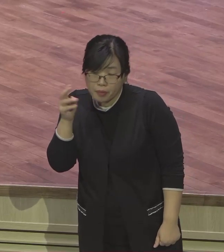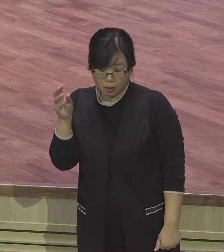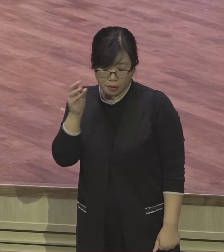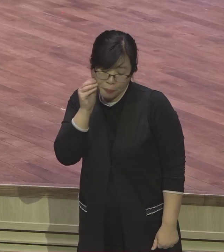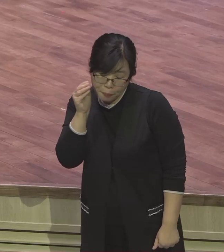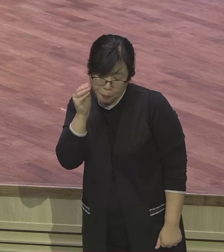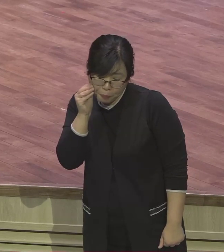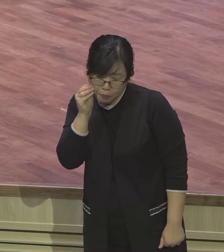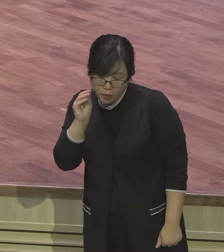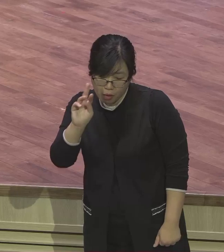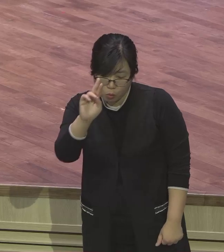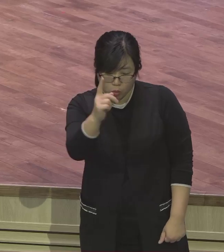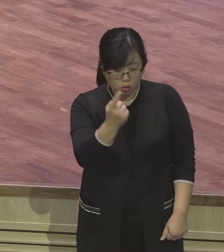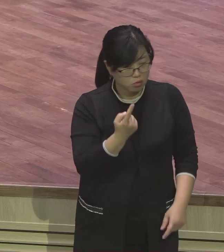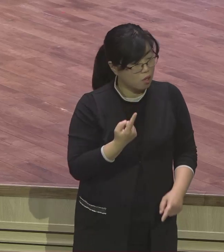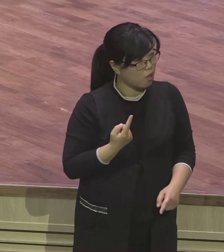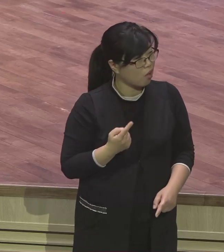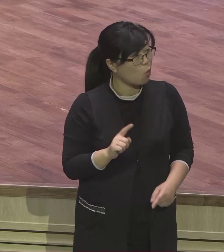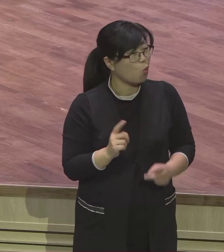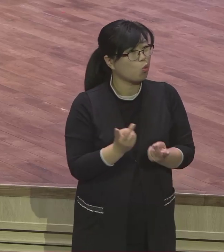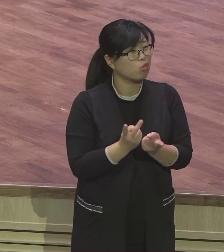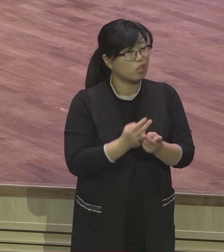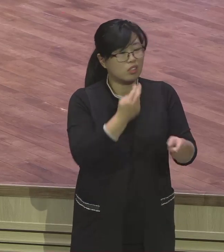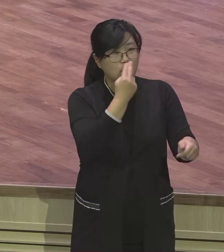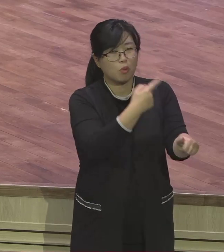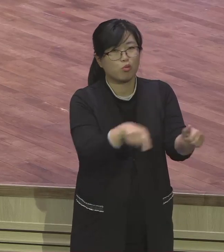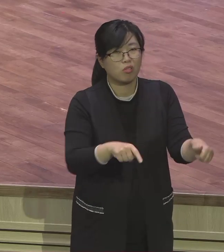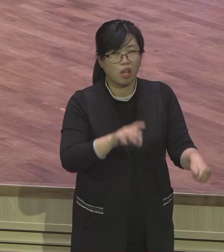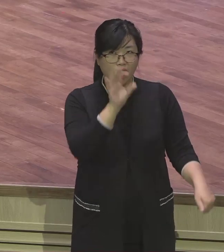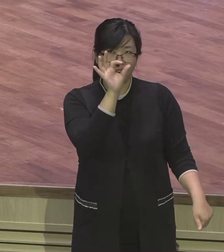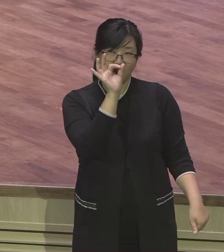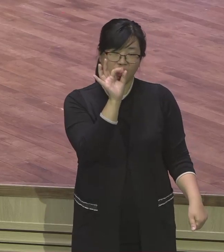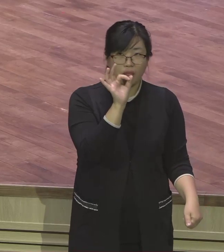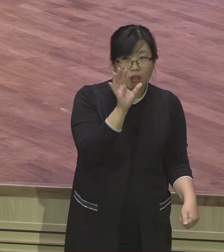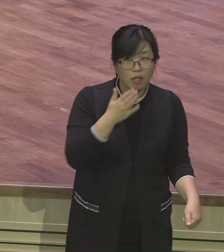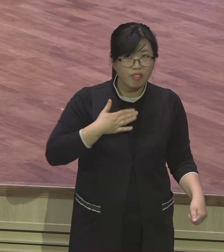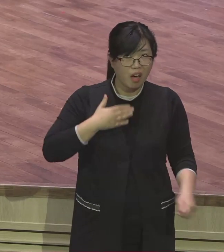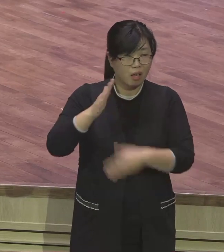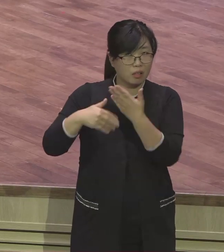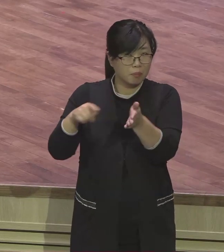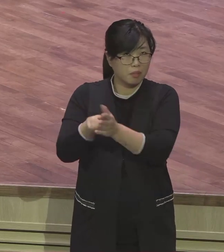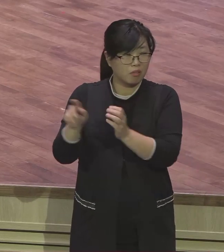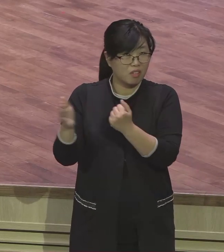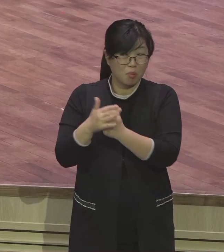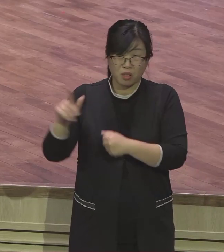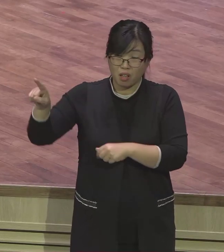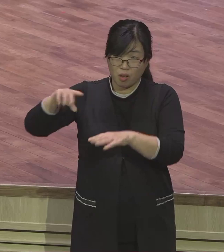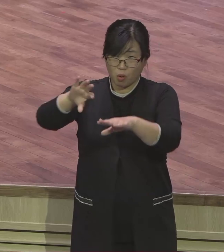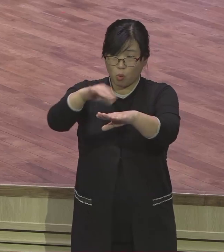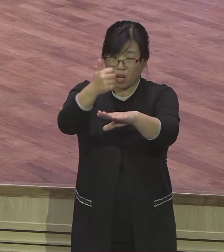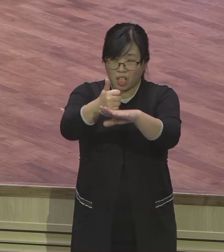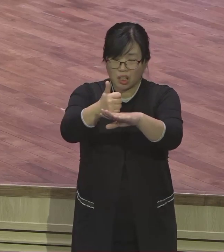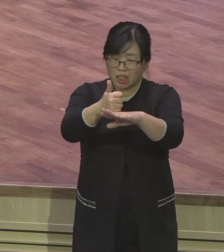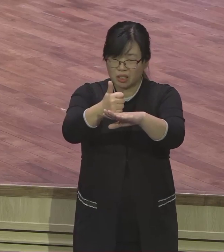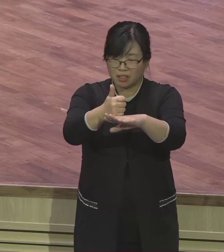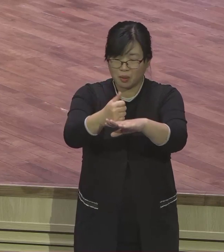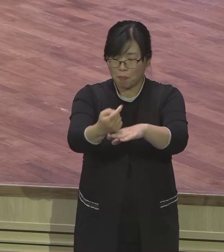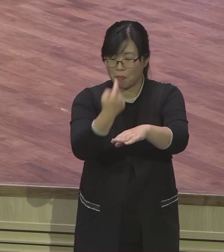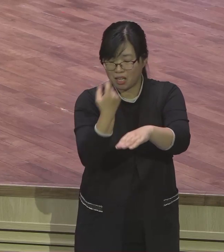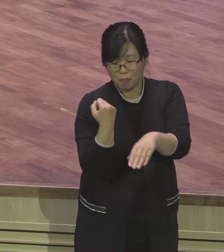못 죽이니까 애국 왕이 명령 어기게 되잖아요. 애국 왕이 어기게 되니까 어때요? 계속 애들이